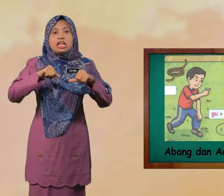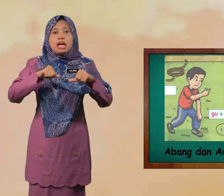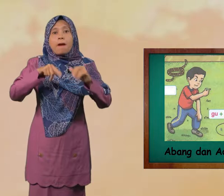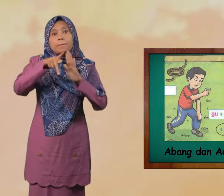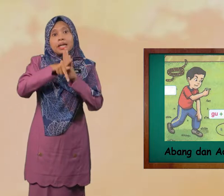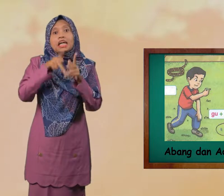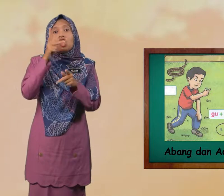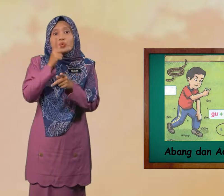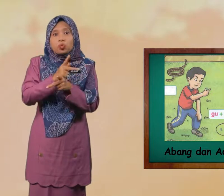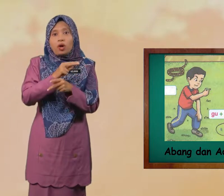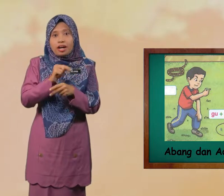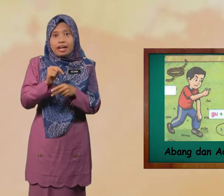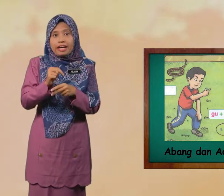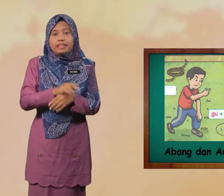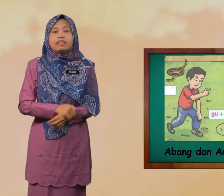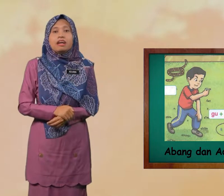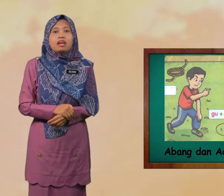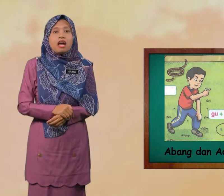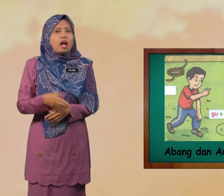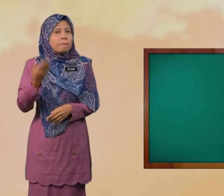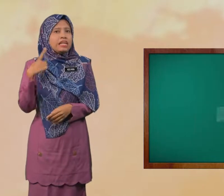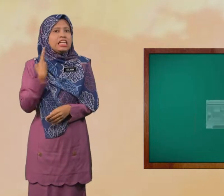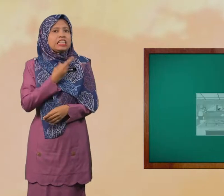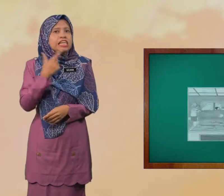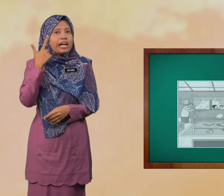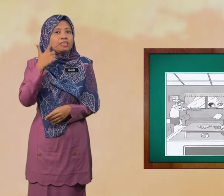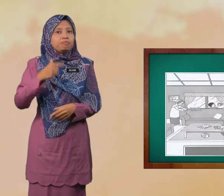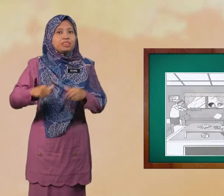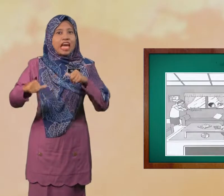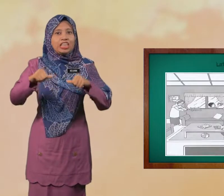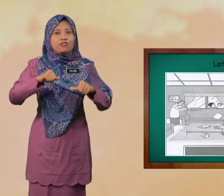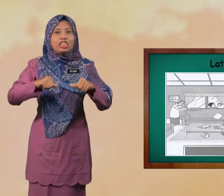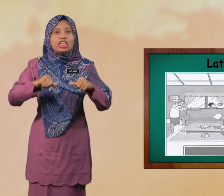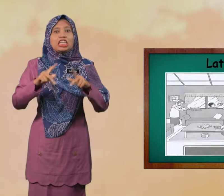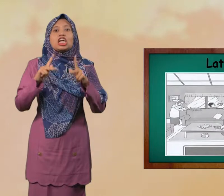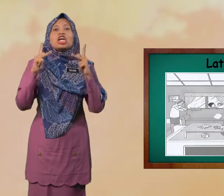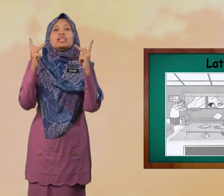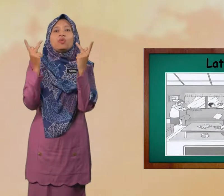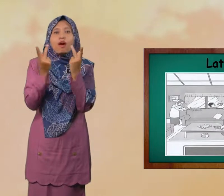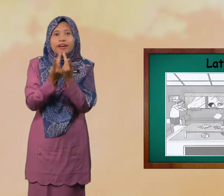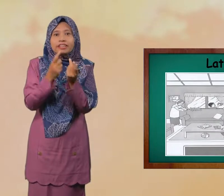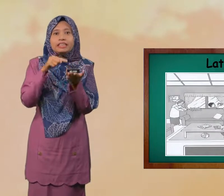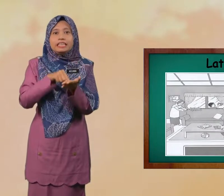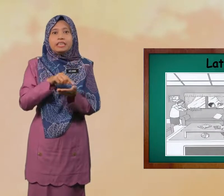Pengukuhan Mari kita Lihat Aktiviti Keluarga Ini